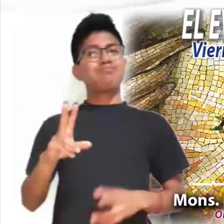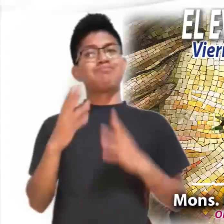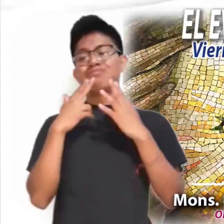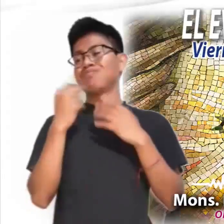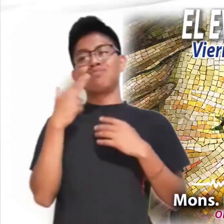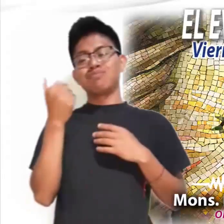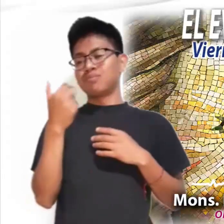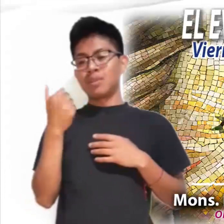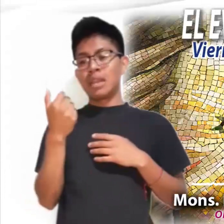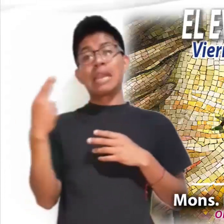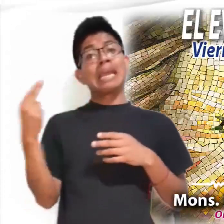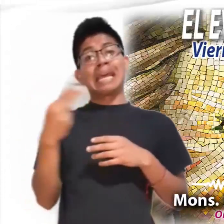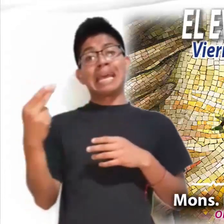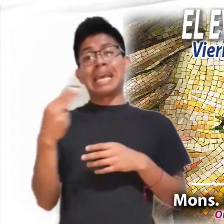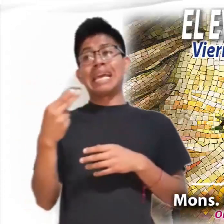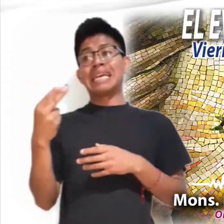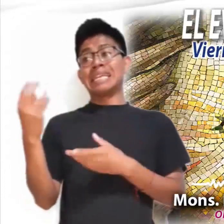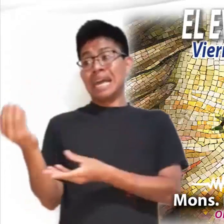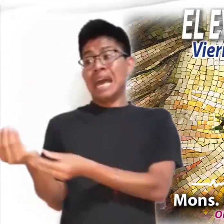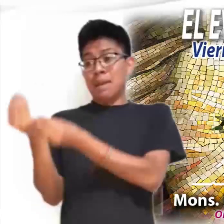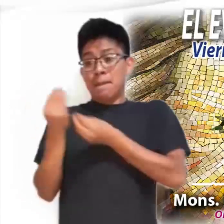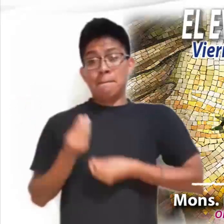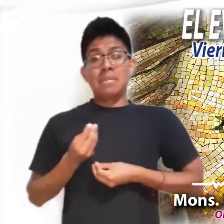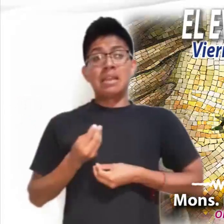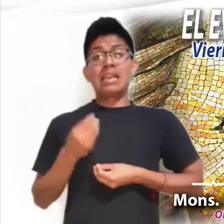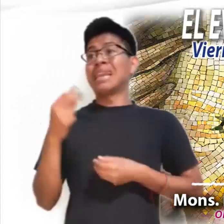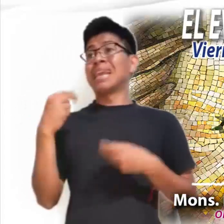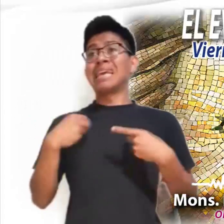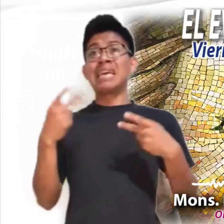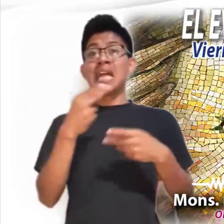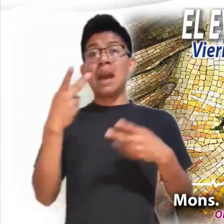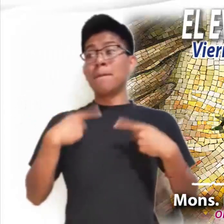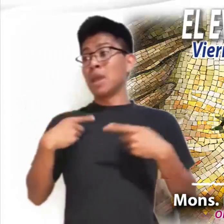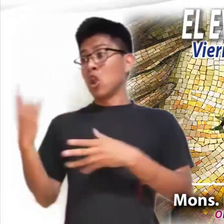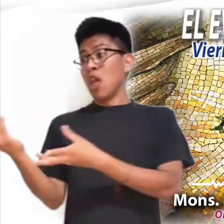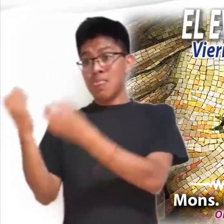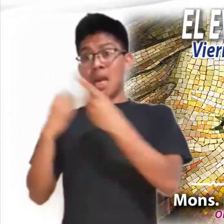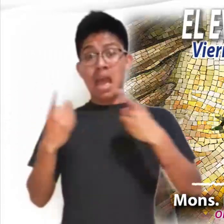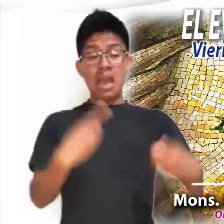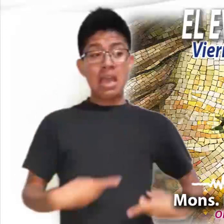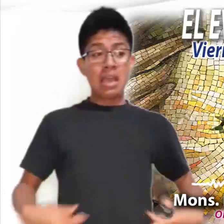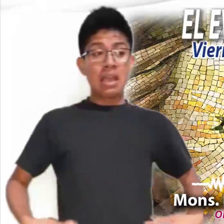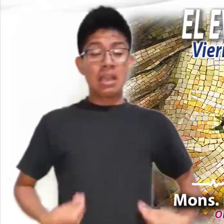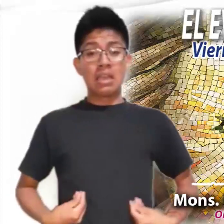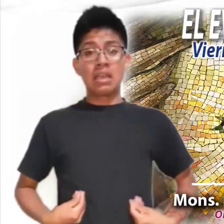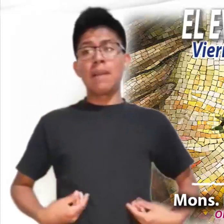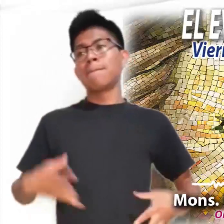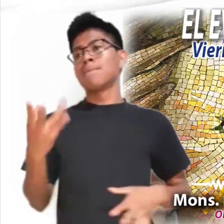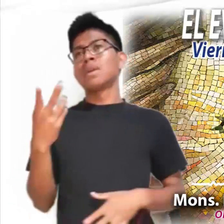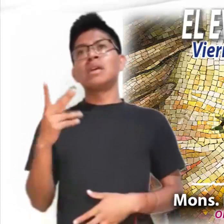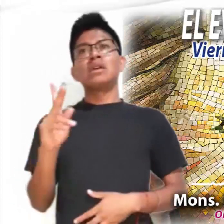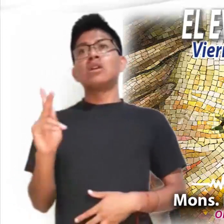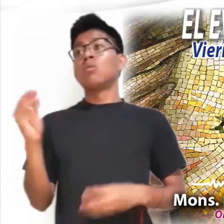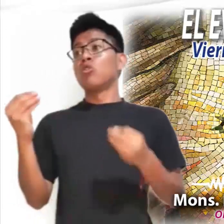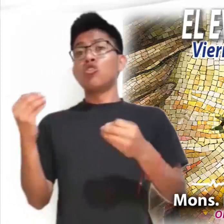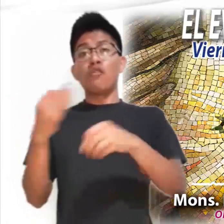trasplante y se necesitaba un donador. Tenía muchos amigos, muchos familiares, pero de momento se